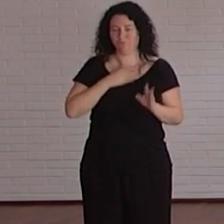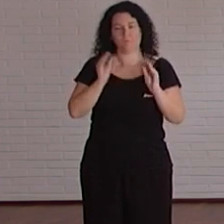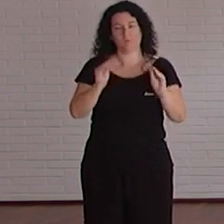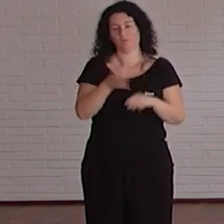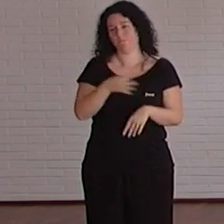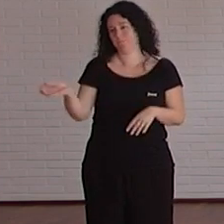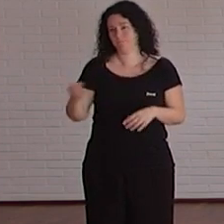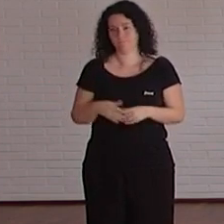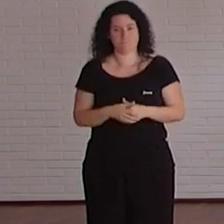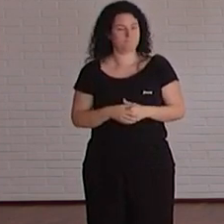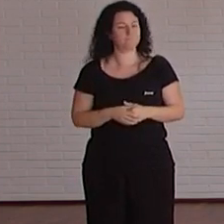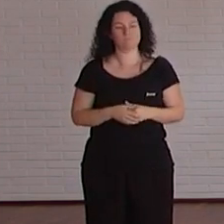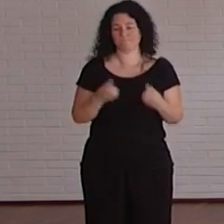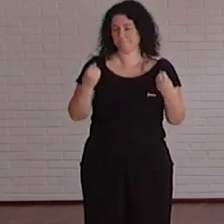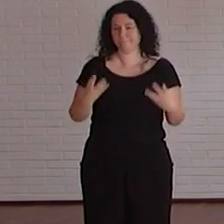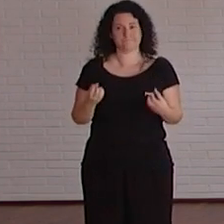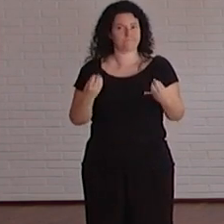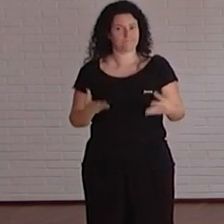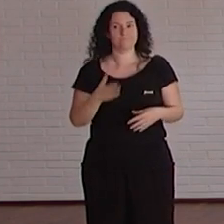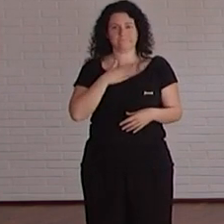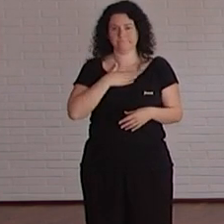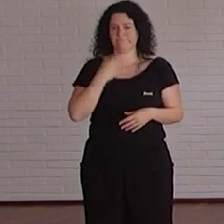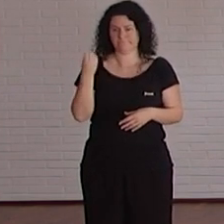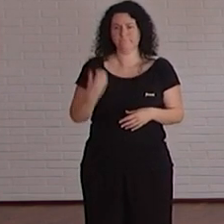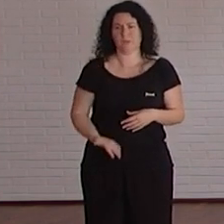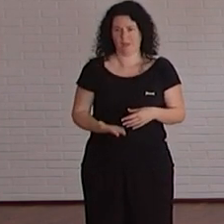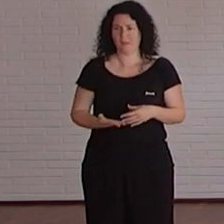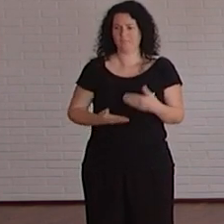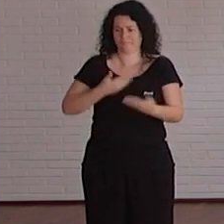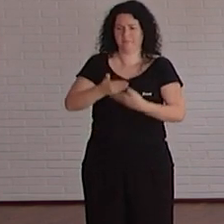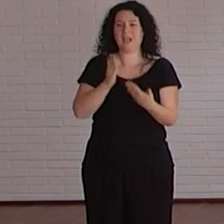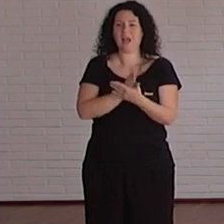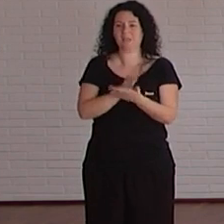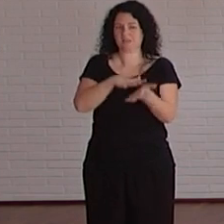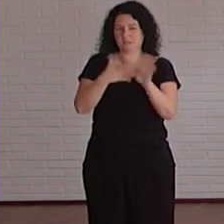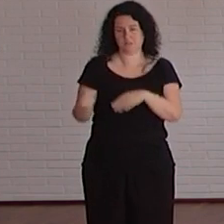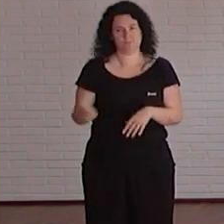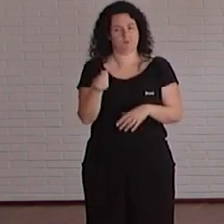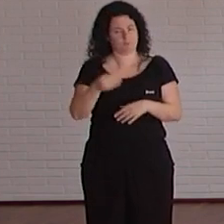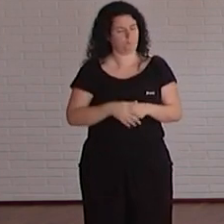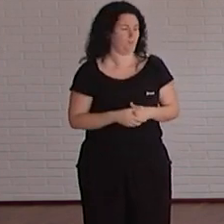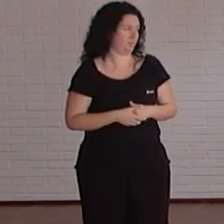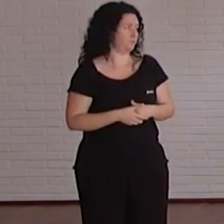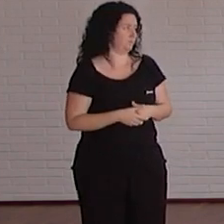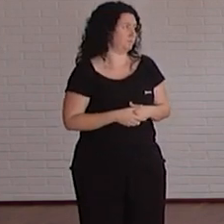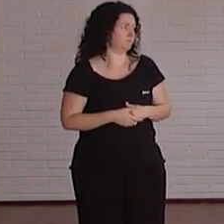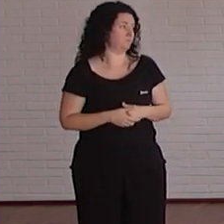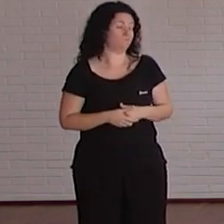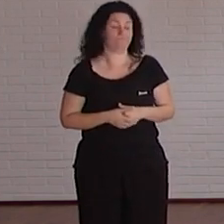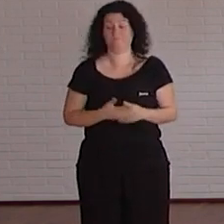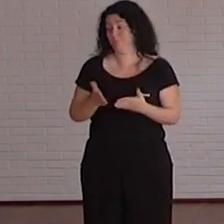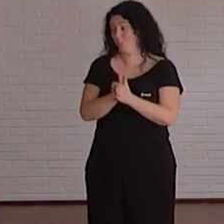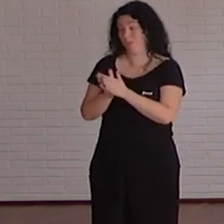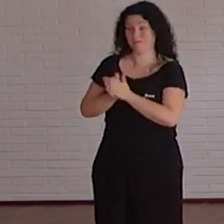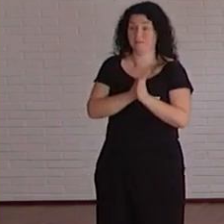estupenda que realizó José María y me ha servido muchísimo para mis clases como docente con lo cual coincido con mis